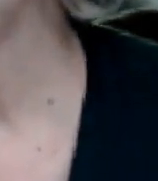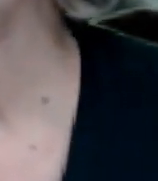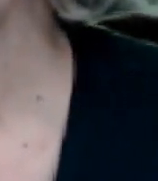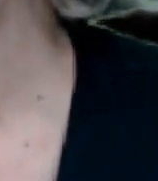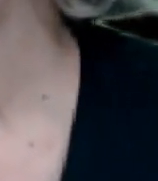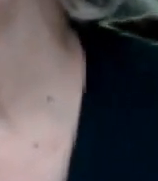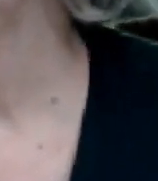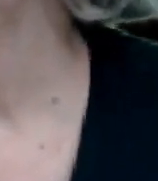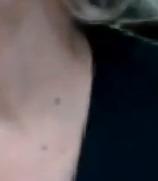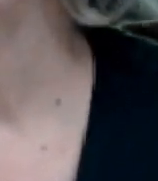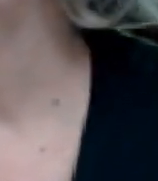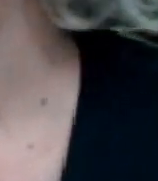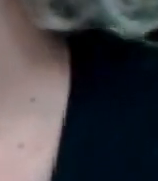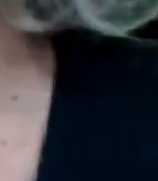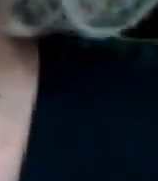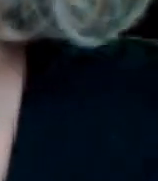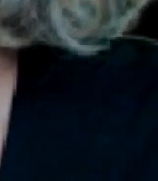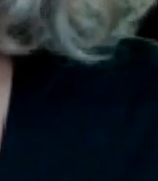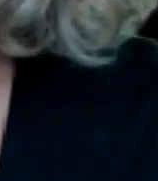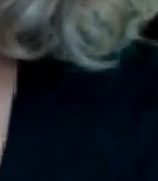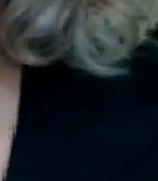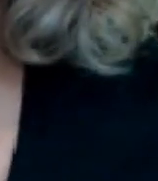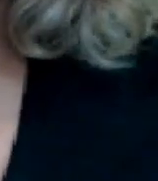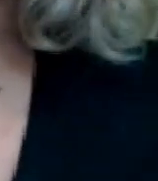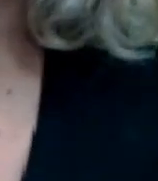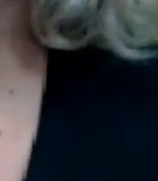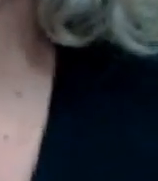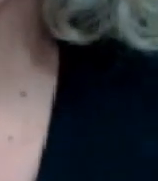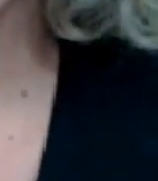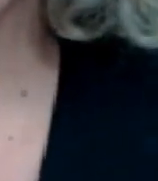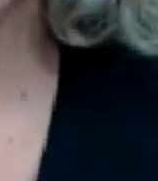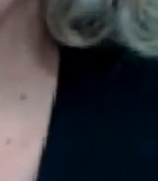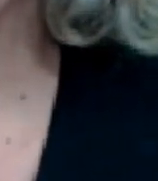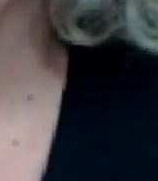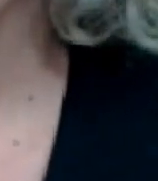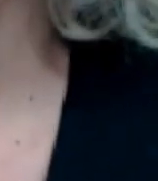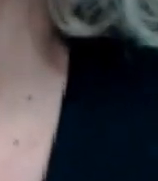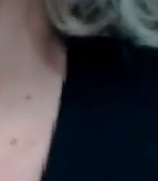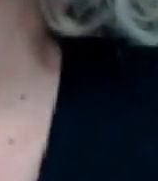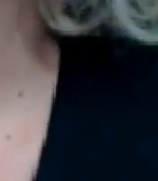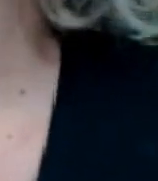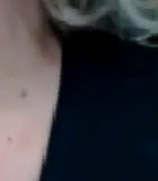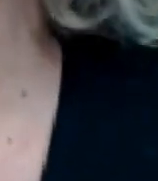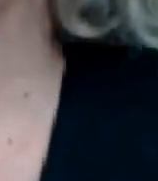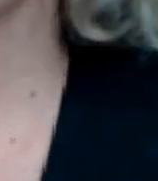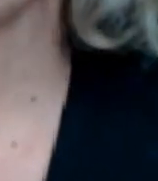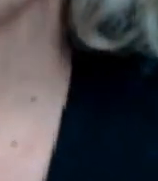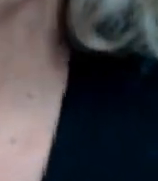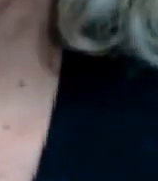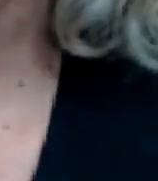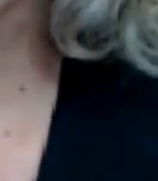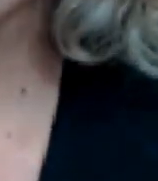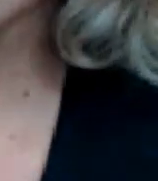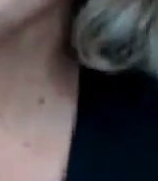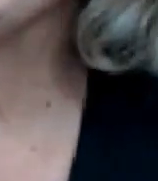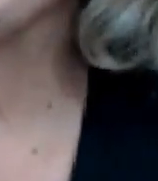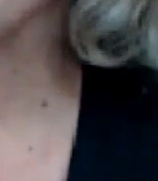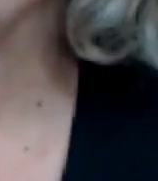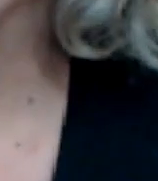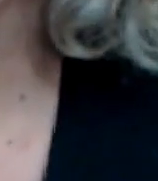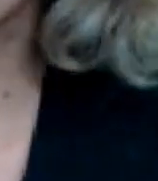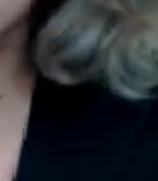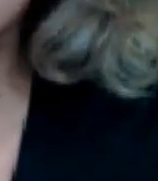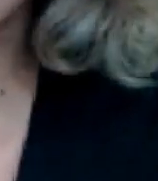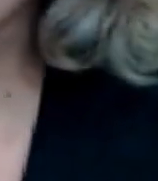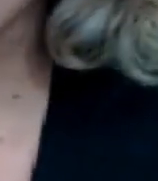quitado tu como se dice la la de esa para que entrar acreditación nombre para que entrar a